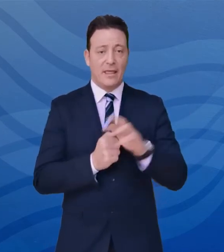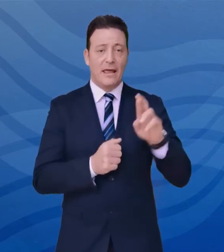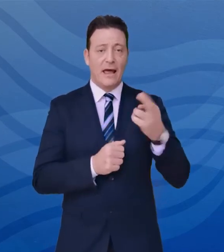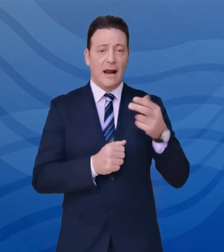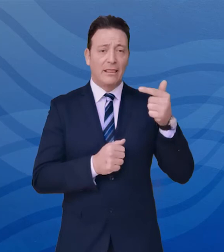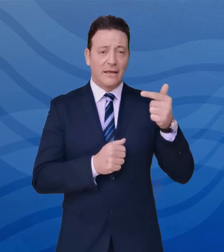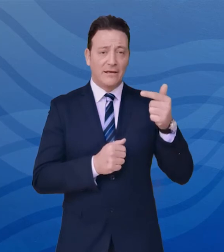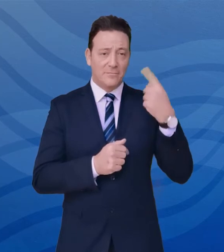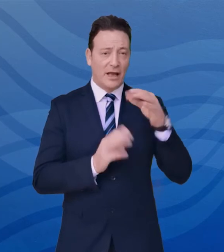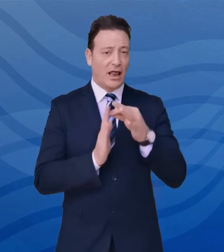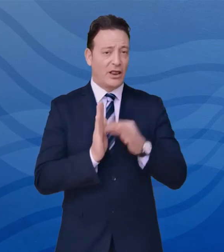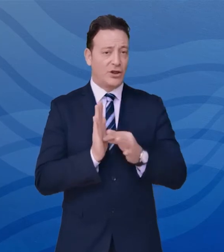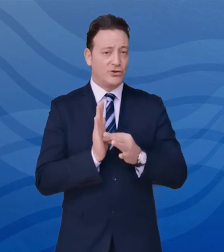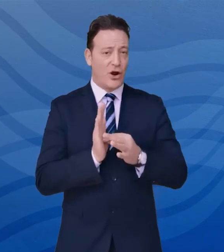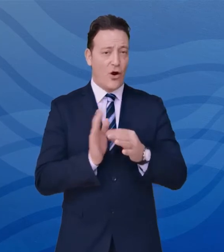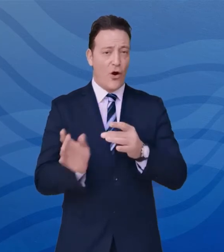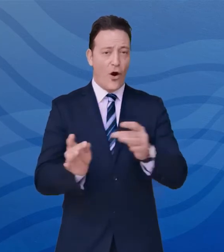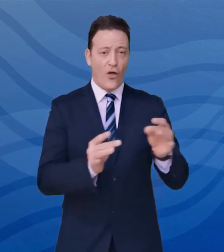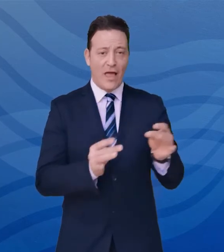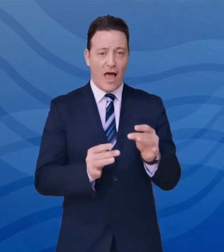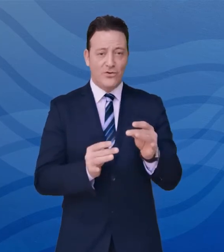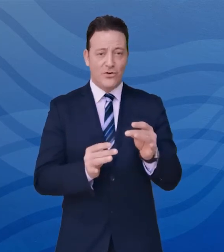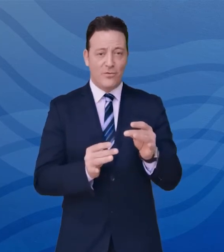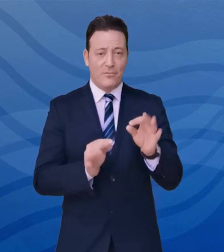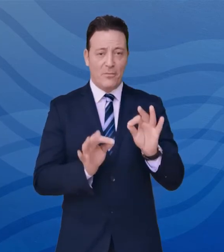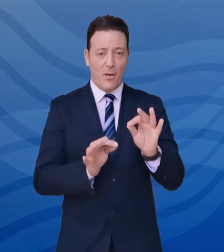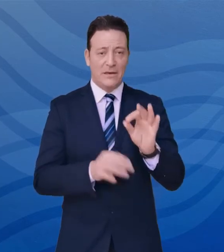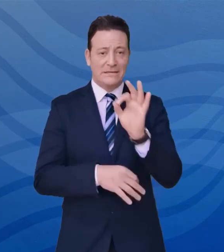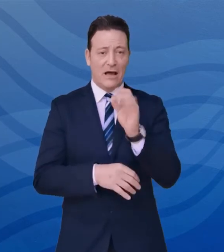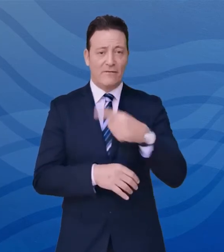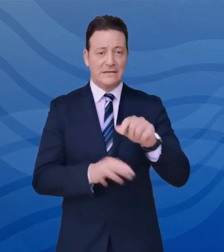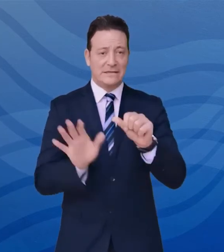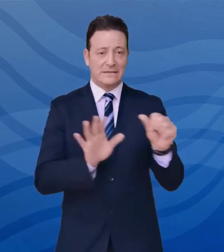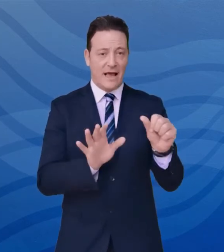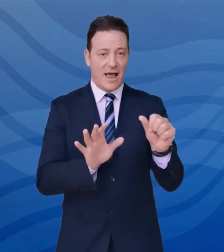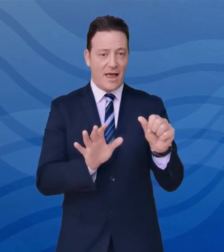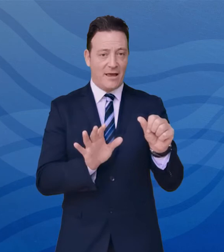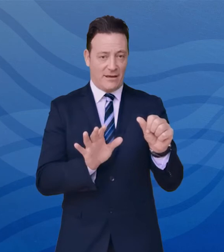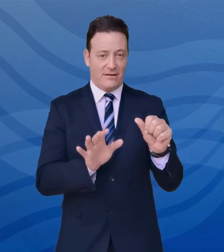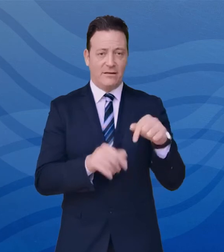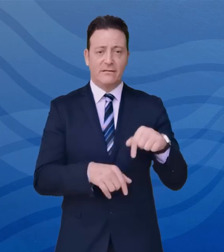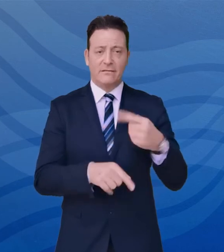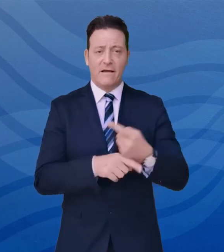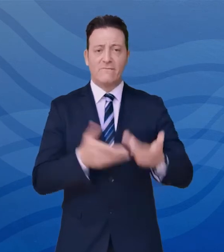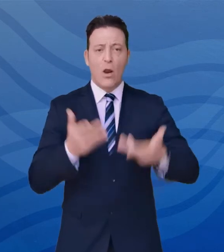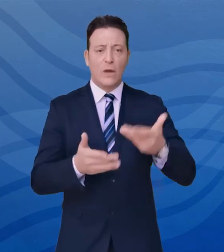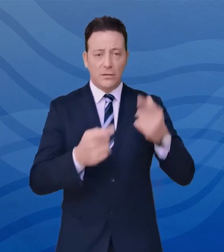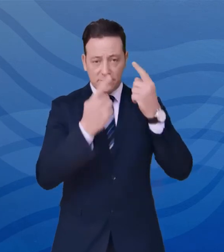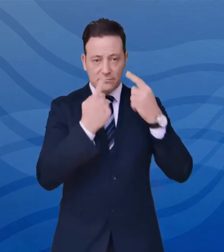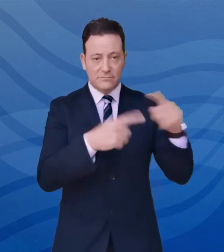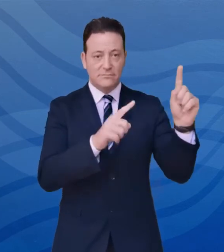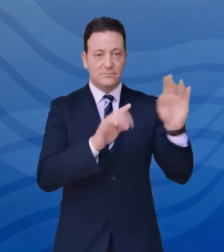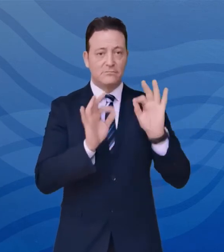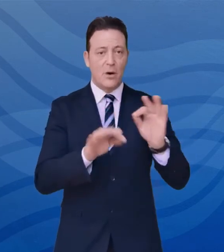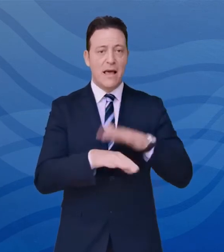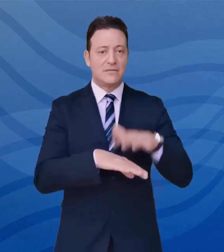riferito agli ultimi 14 giorni, già dello 0,66%, sarà oggetto di valutazione da parte degli